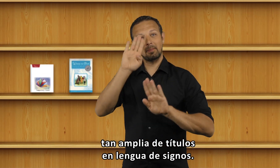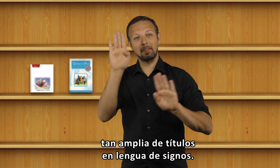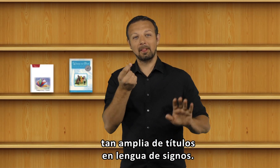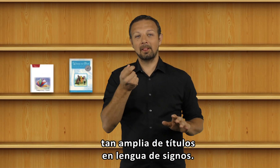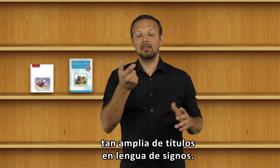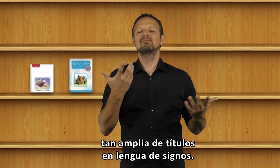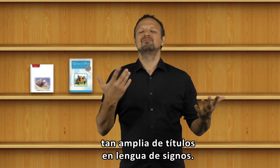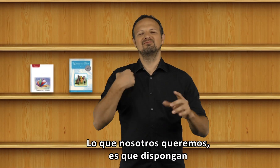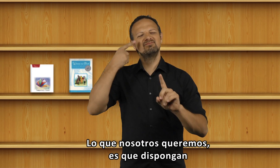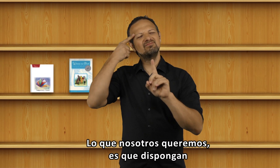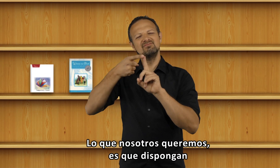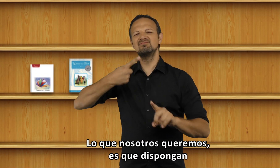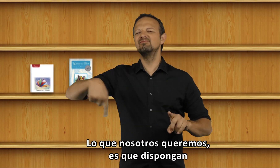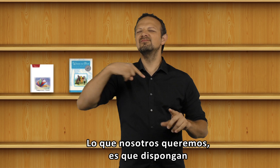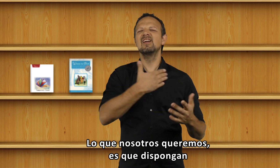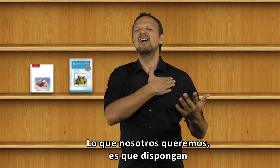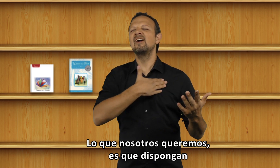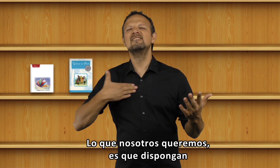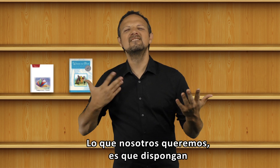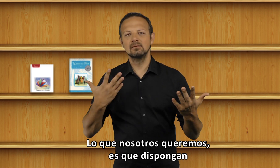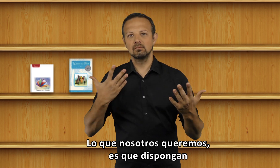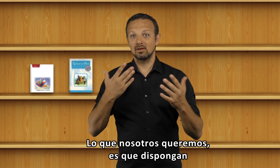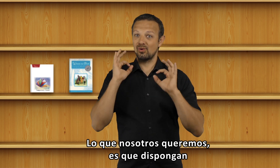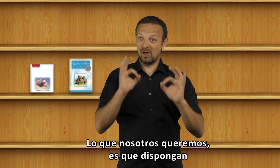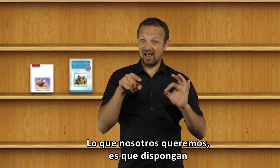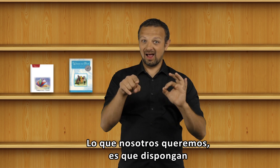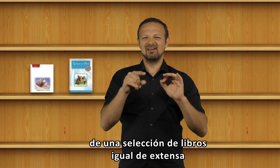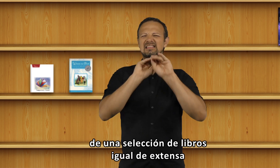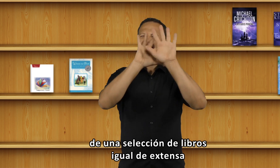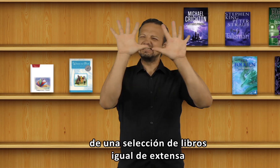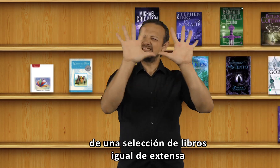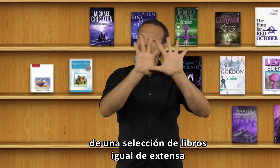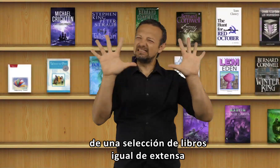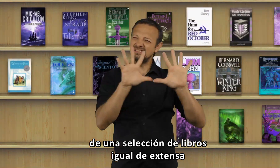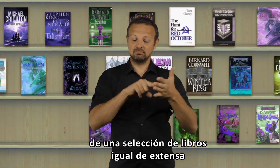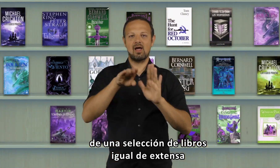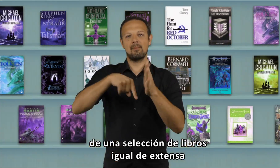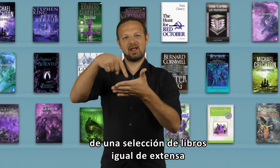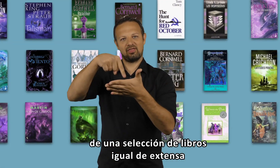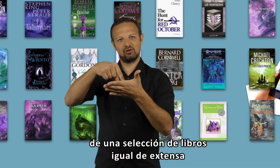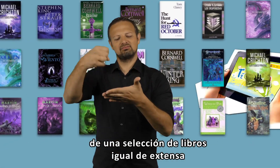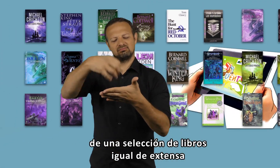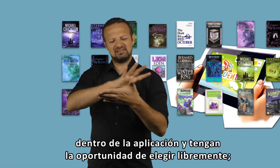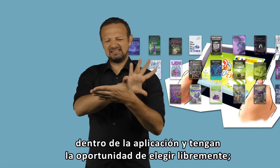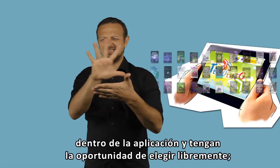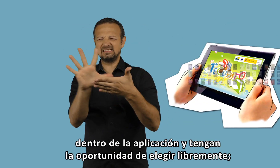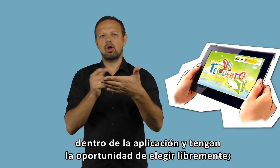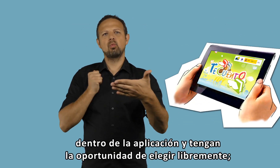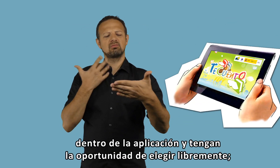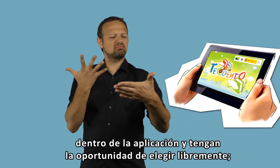Lo que nosotros queremos es que dispongan de una selección de libros igual de extensa dentro de la aplicación y tengan la